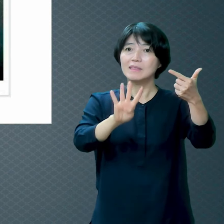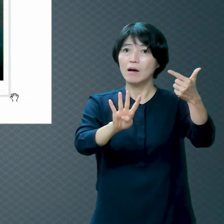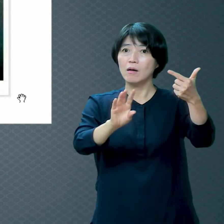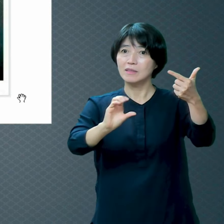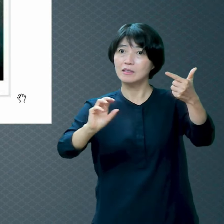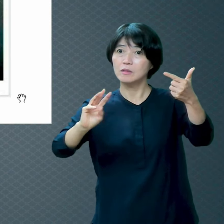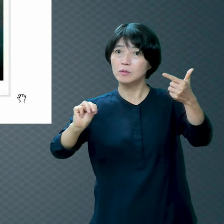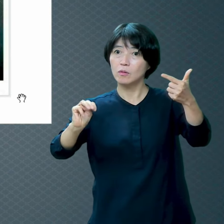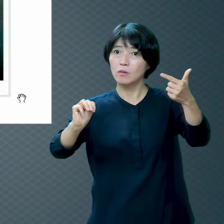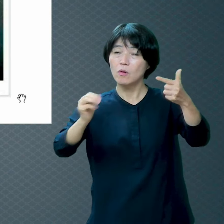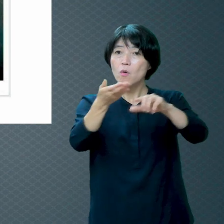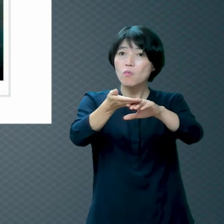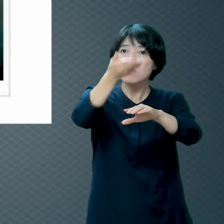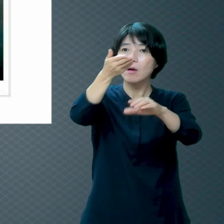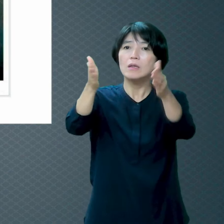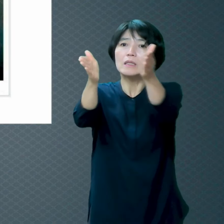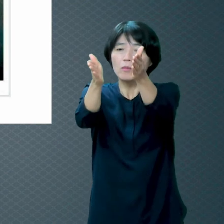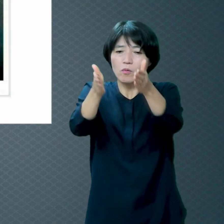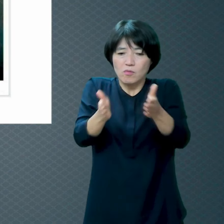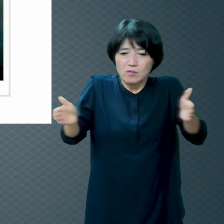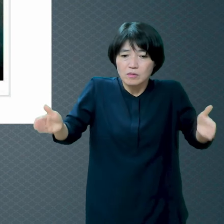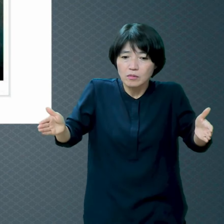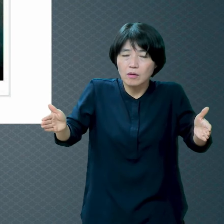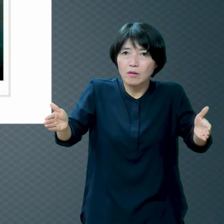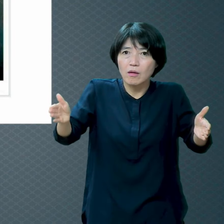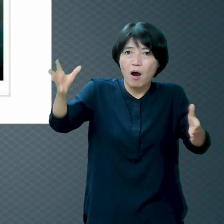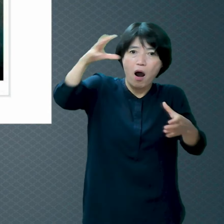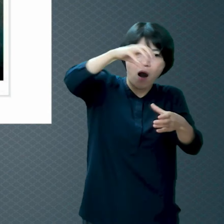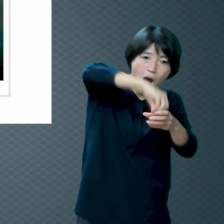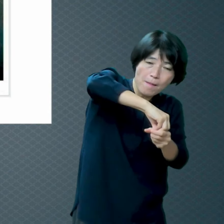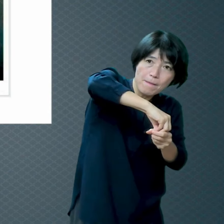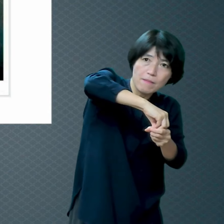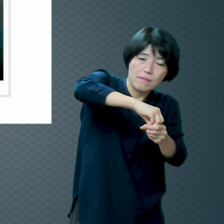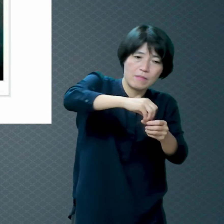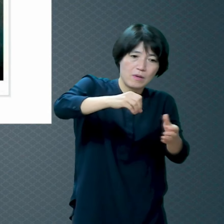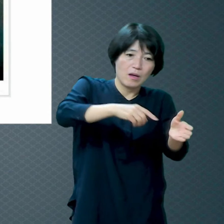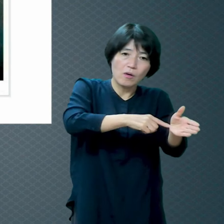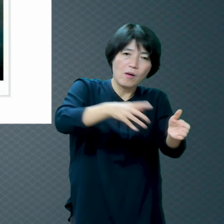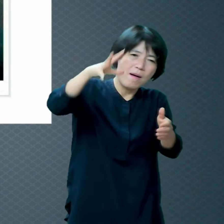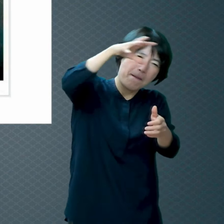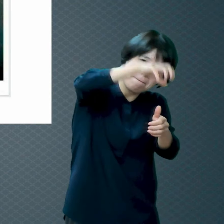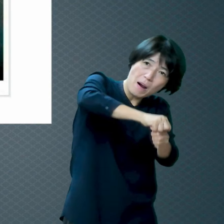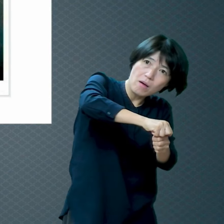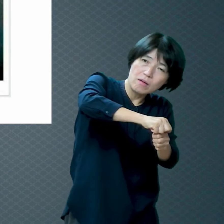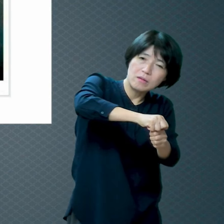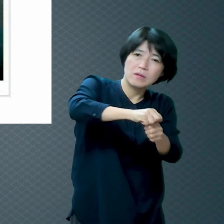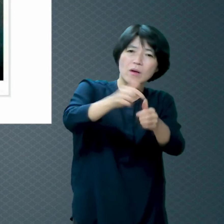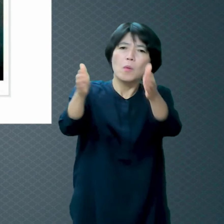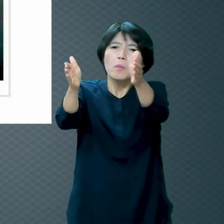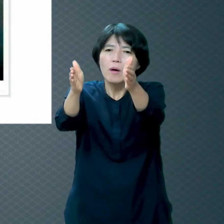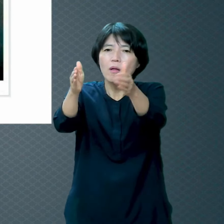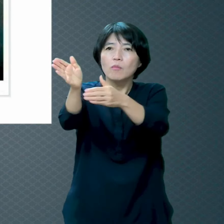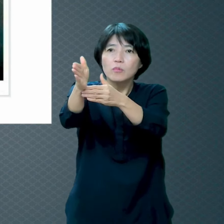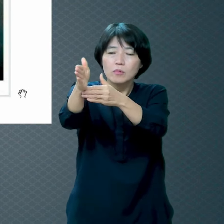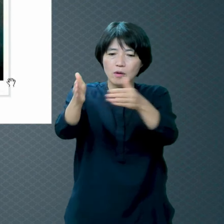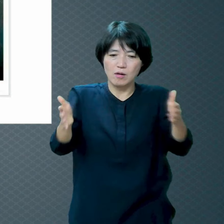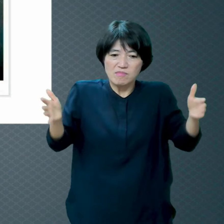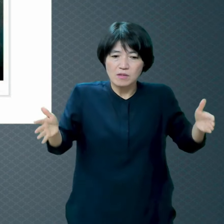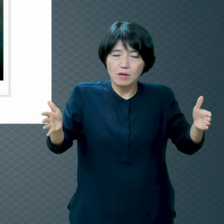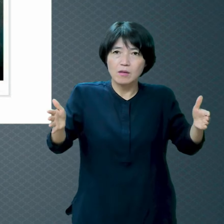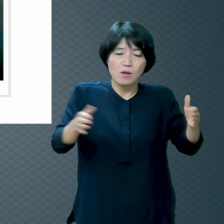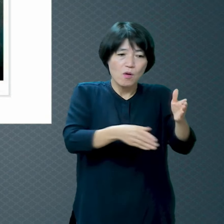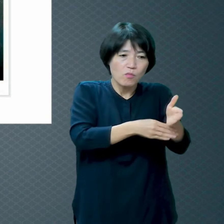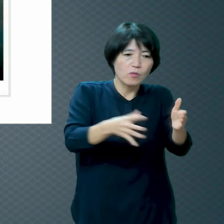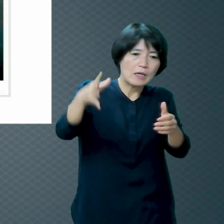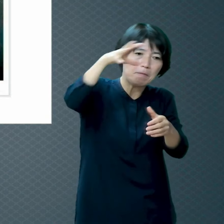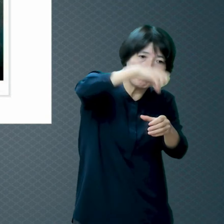19cm한테 먹혔는지는 모르겠는데 하여튼 작은 게 큰 걸 먹었어요 너무 커 배가